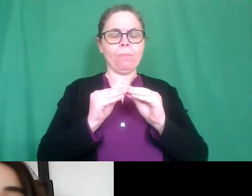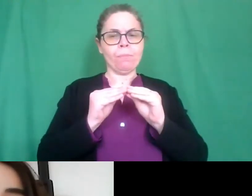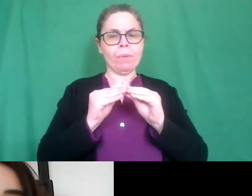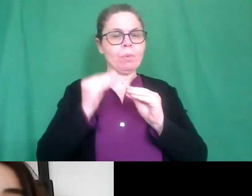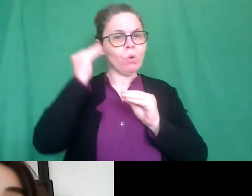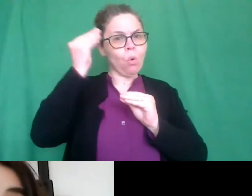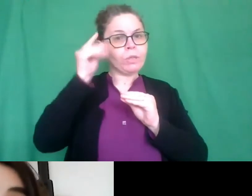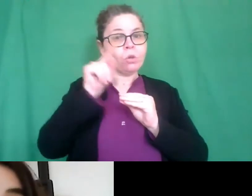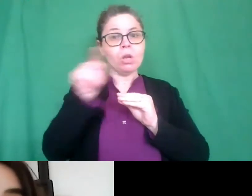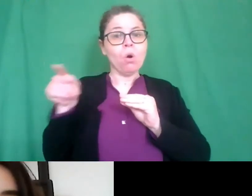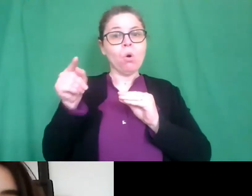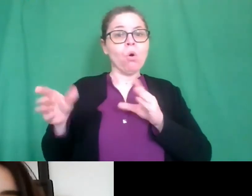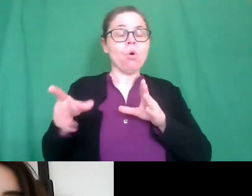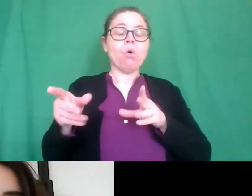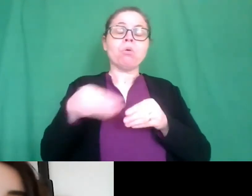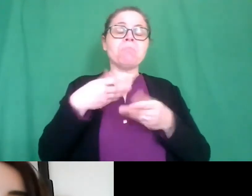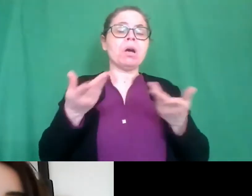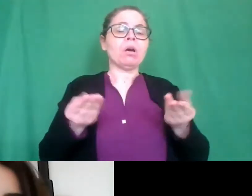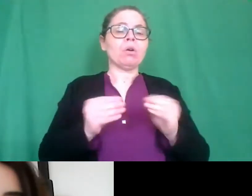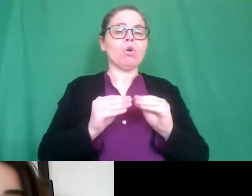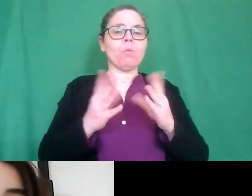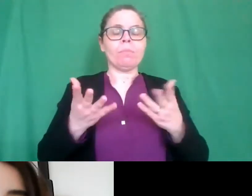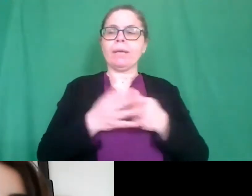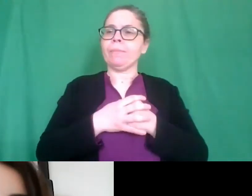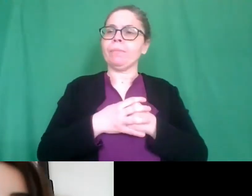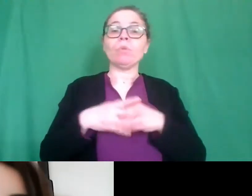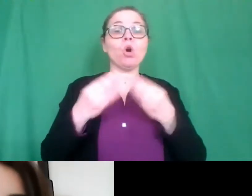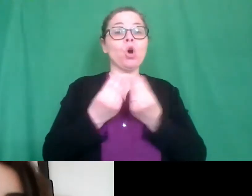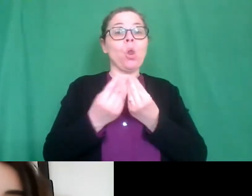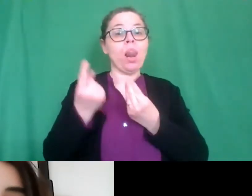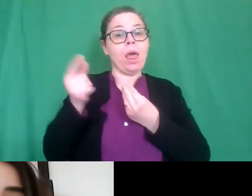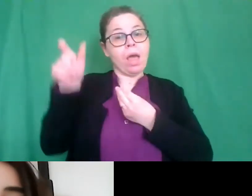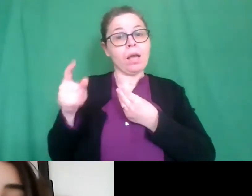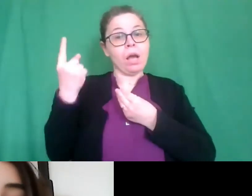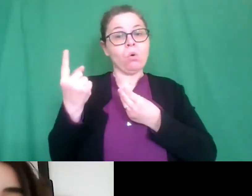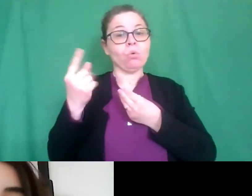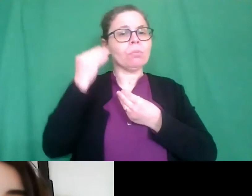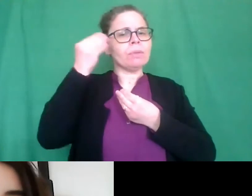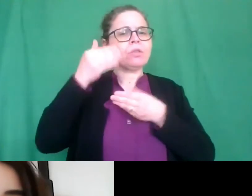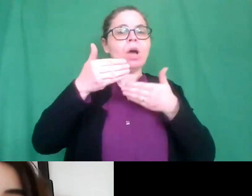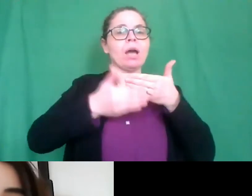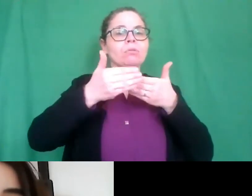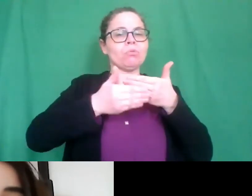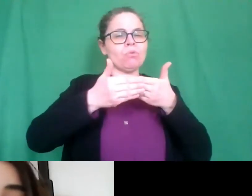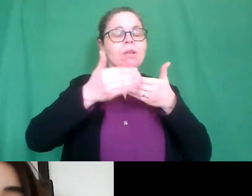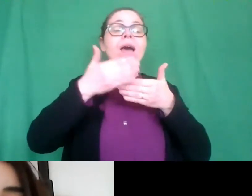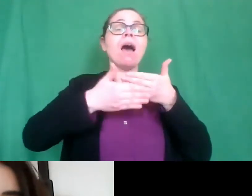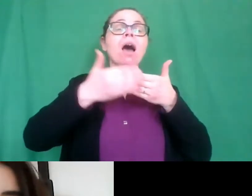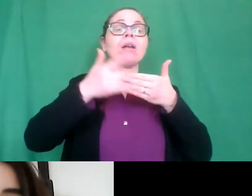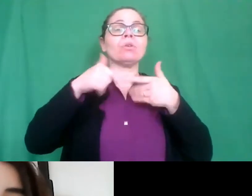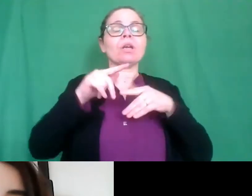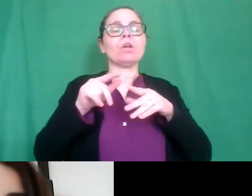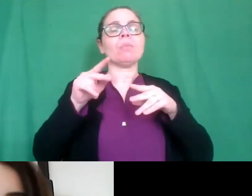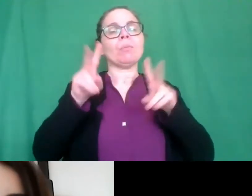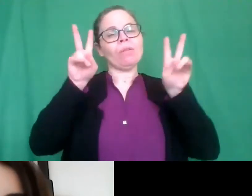abbiamo pensato in particolar modo uno dei nostri colleghi ha pensato ai cartoni e ne abbiamo individuato uno che è Kung Fu